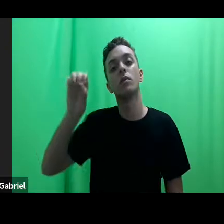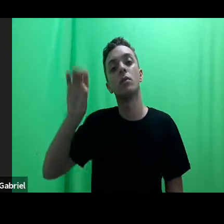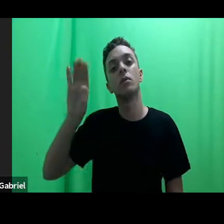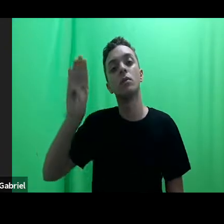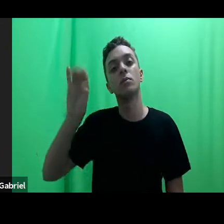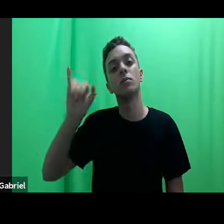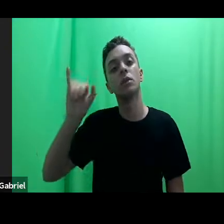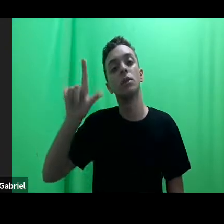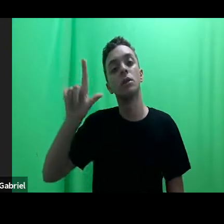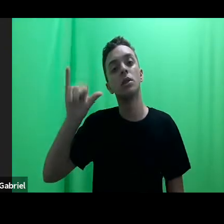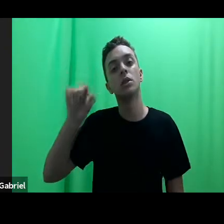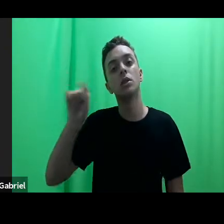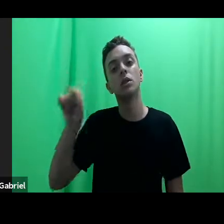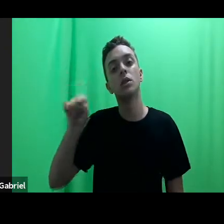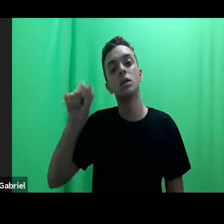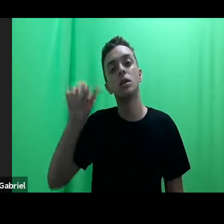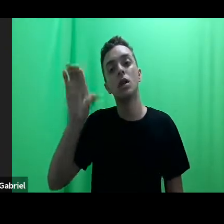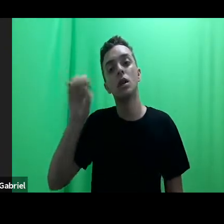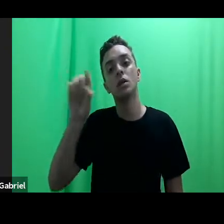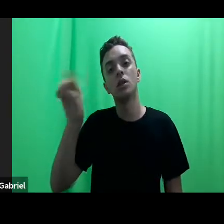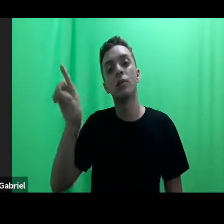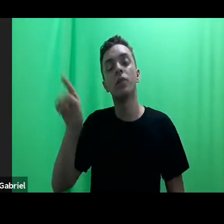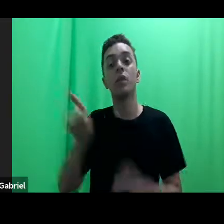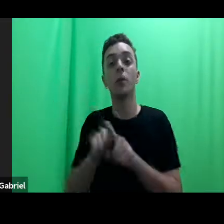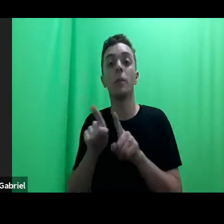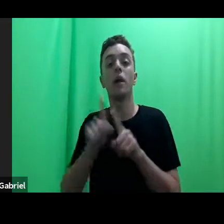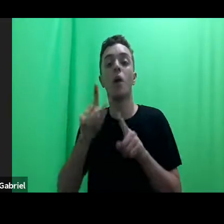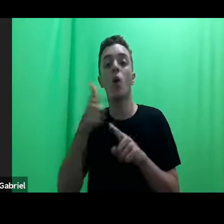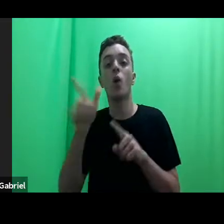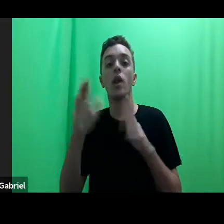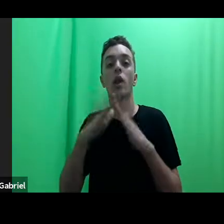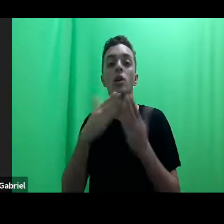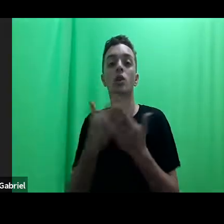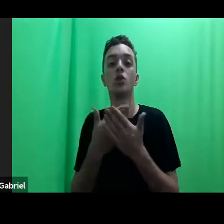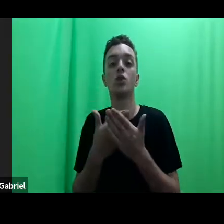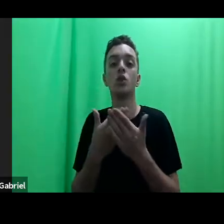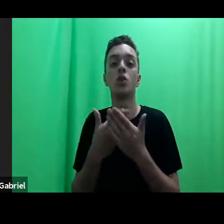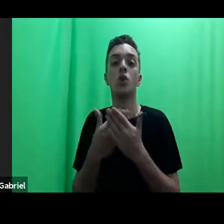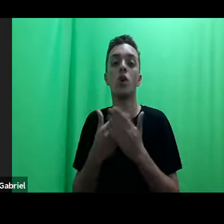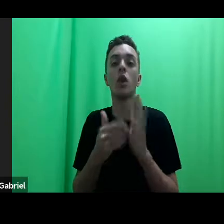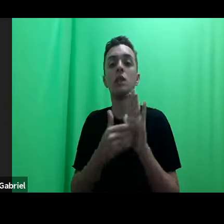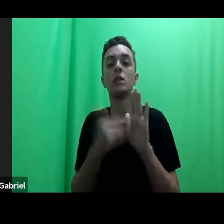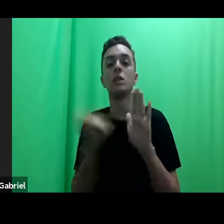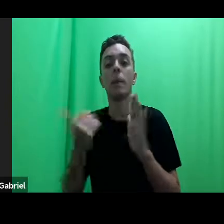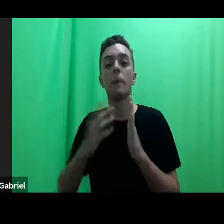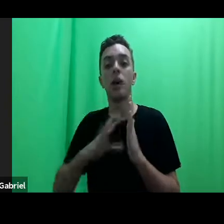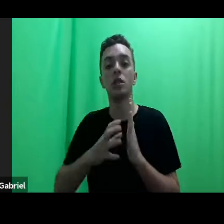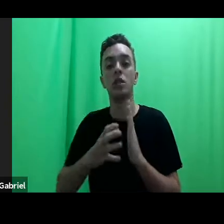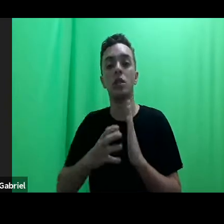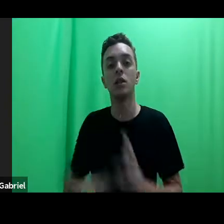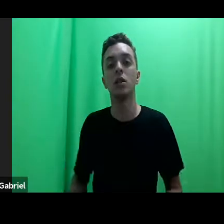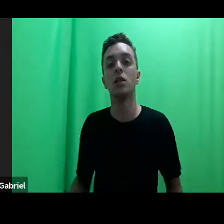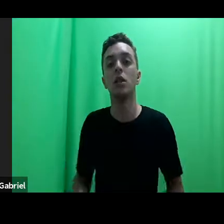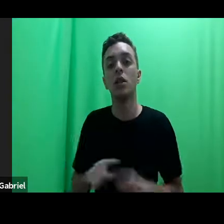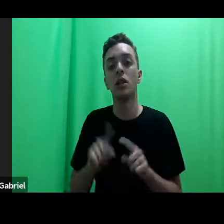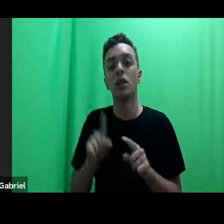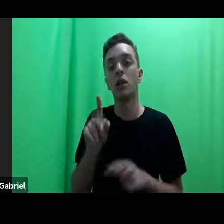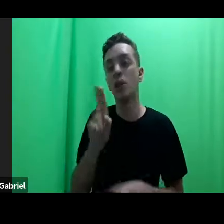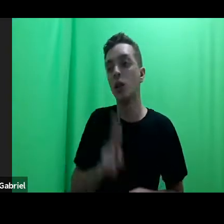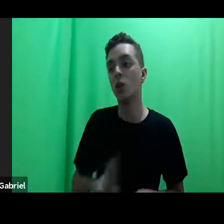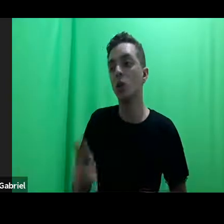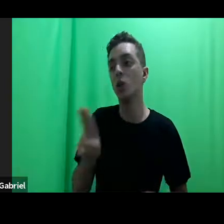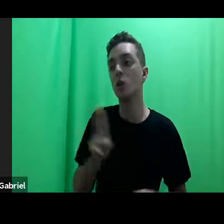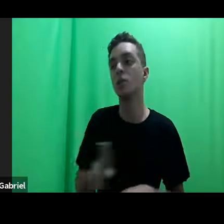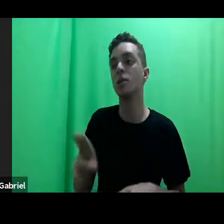Outro exemplo, Escola Sem Partido, que usa o discurso de direitos humanos contra os direitos humanos das mulheres